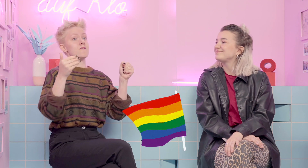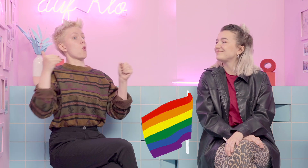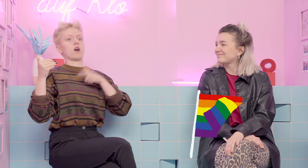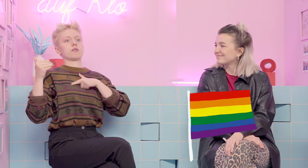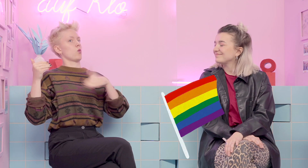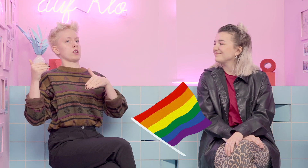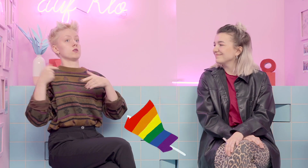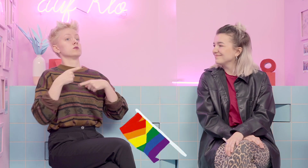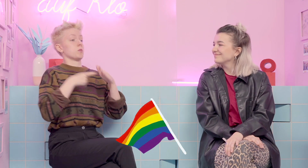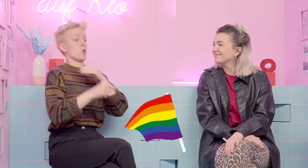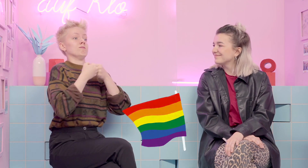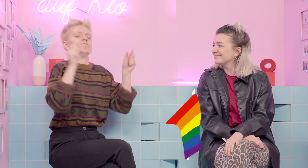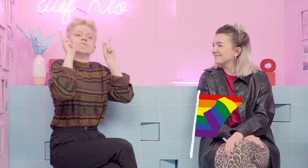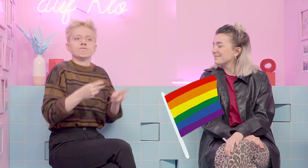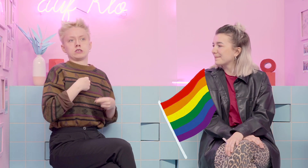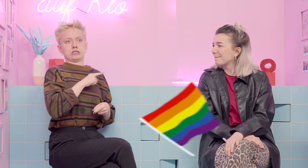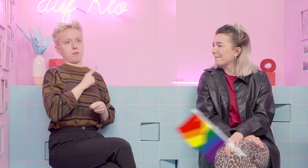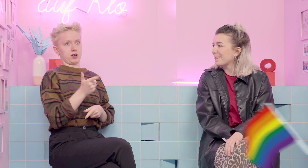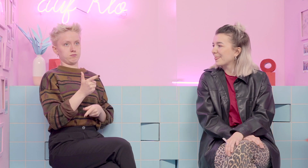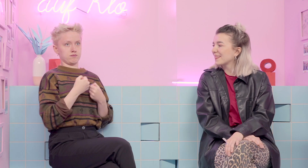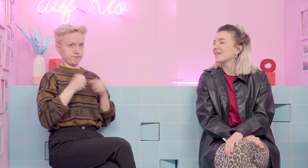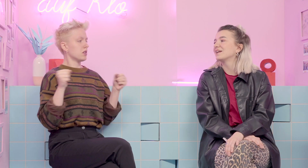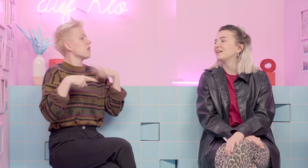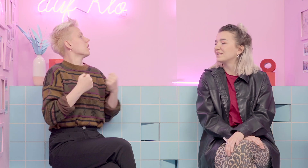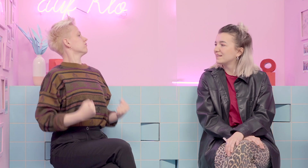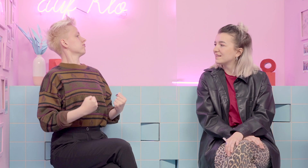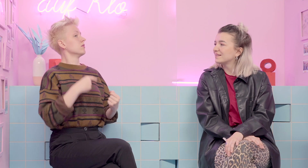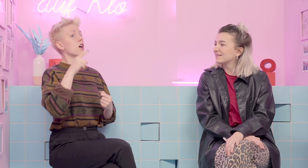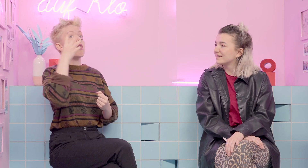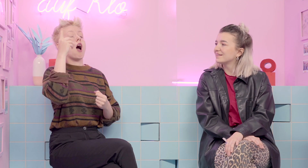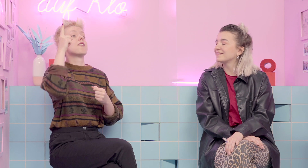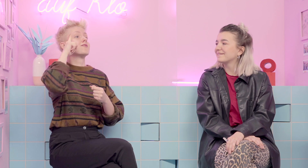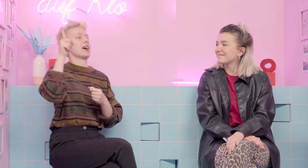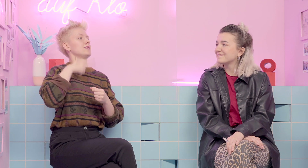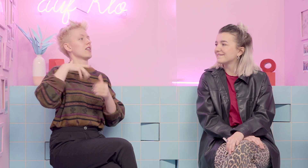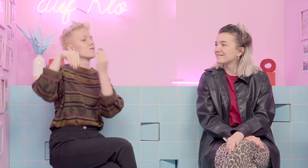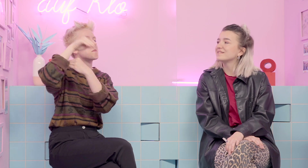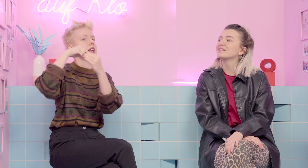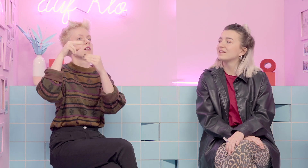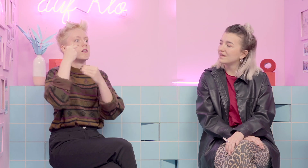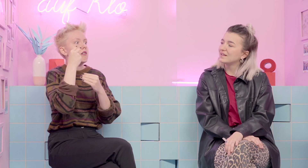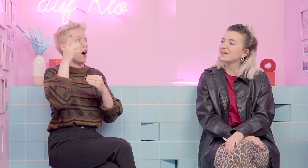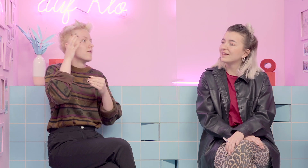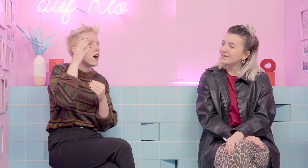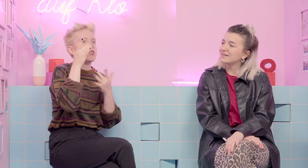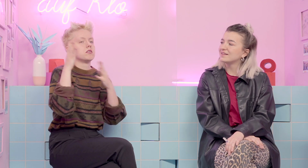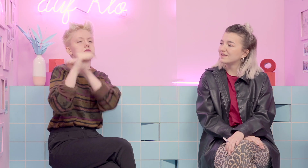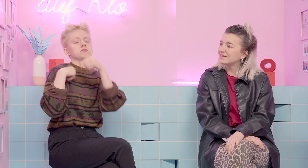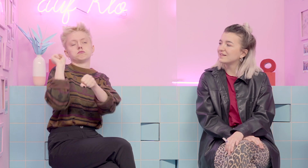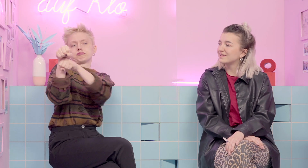Coming Out, erst dann hier in Berlin kam dann das Coming Out. Und als meine Familie das dann mitbekommen hat, gab es natürlich auch Klatsch und Tratsch, aber das war mir dann wirklich egal.